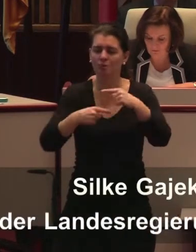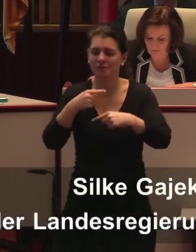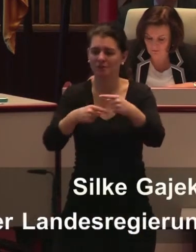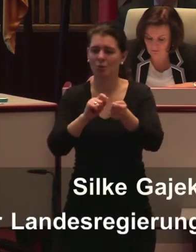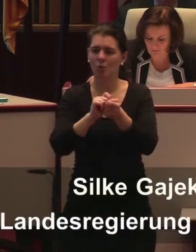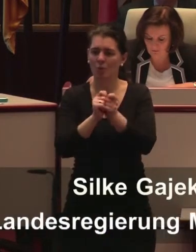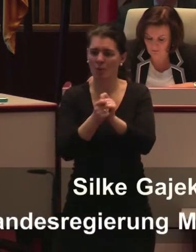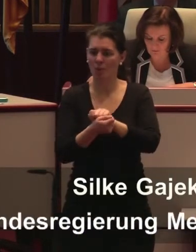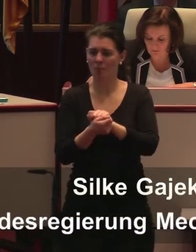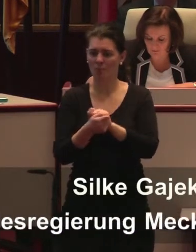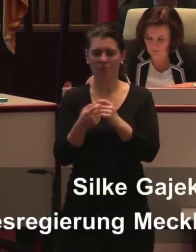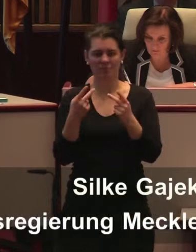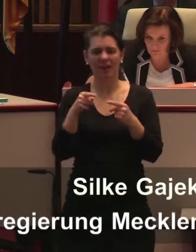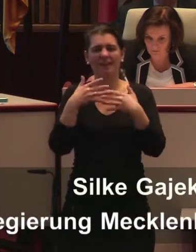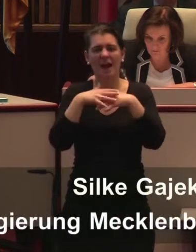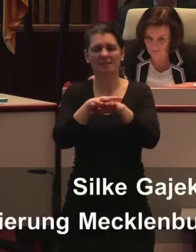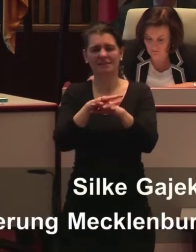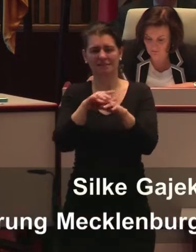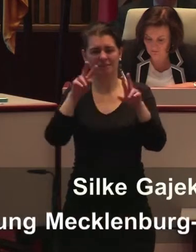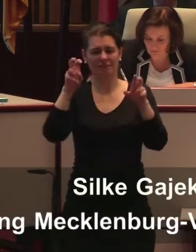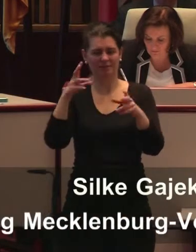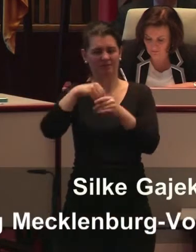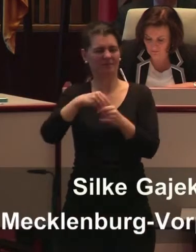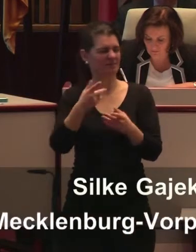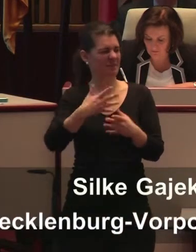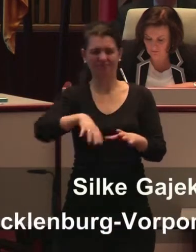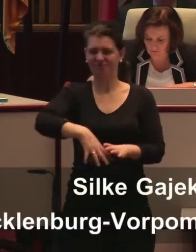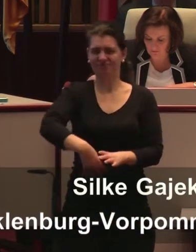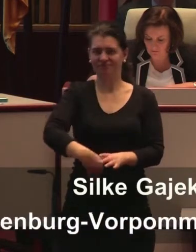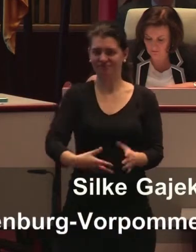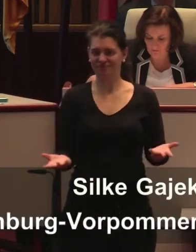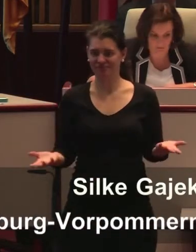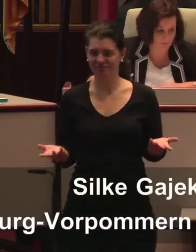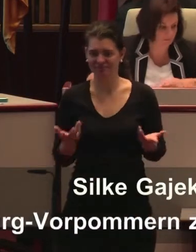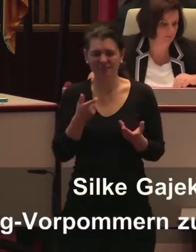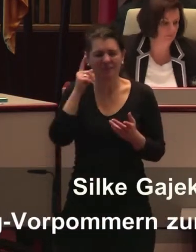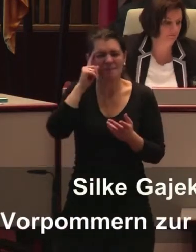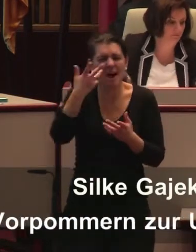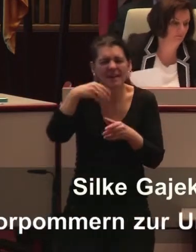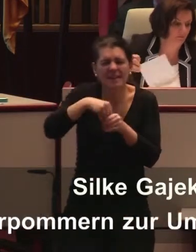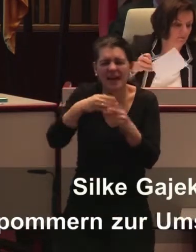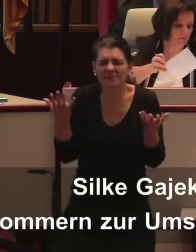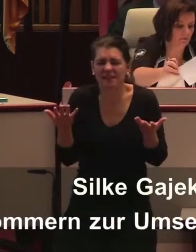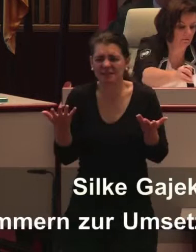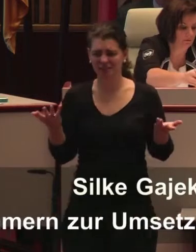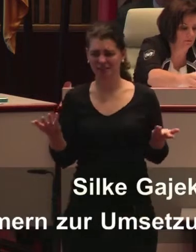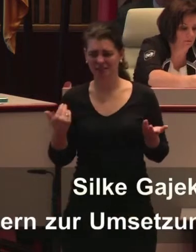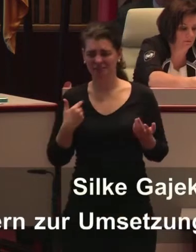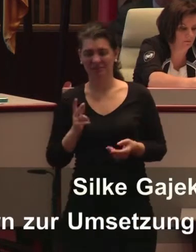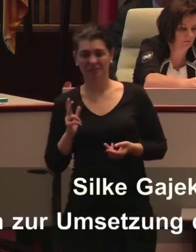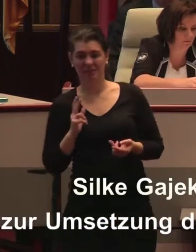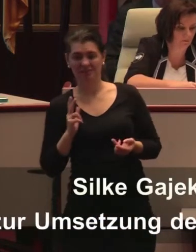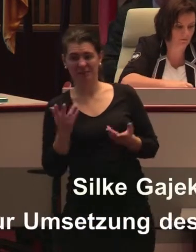Konkretes, darauf warten wir noch. Ich glaube und ich möchte an dieses Ressortübergreifende noch einmal